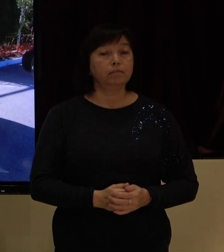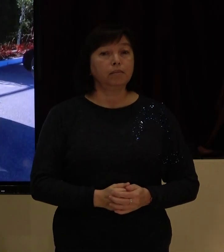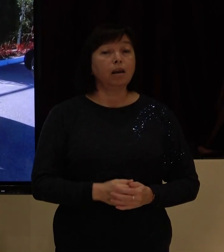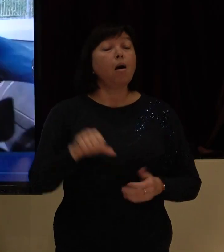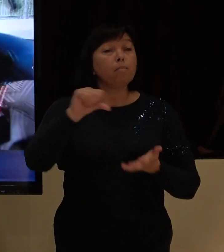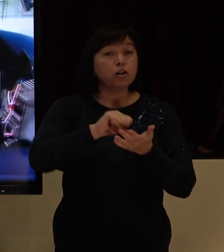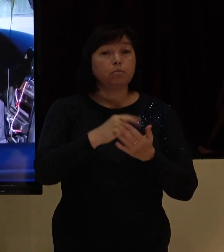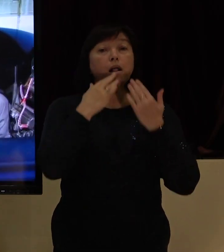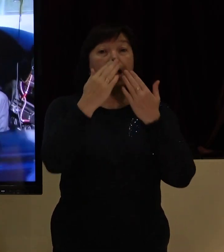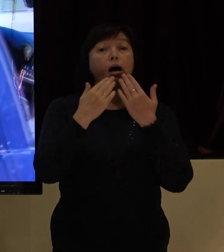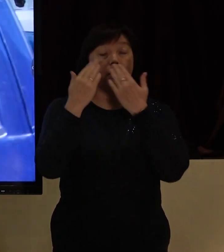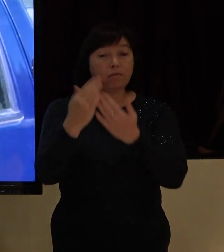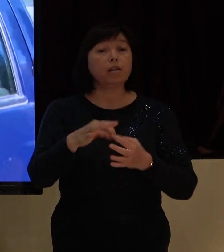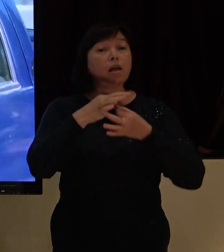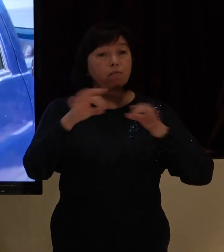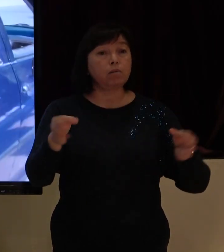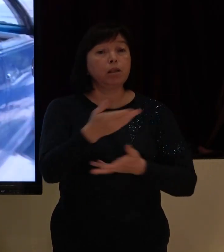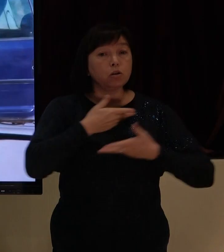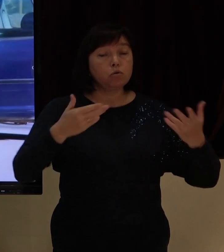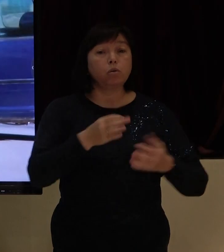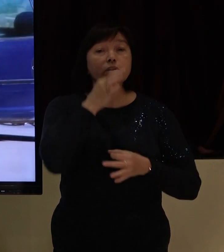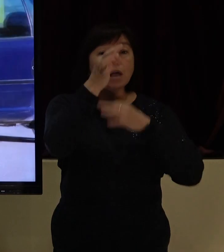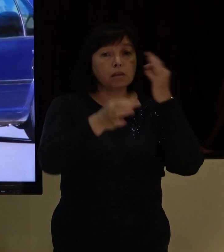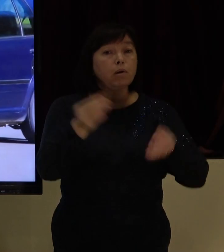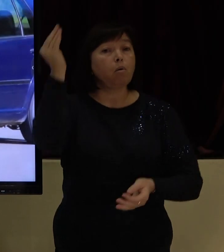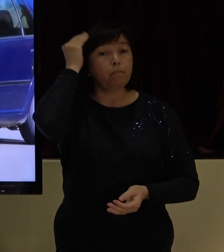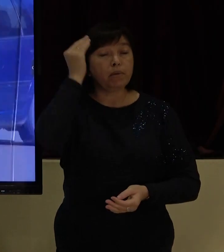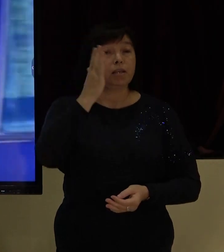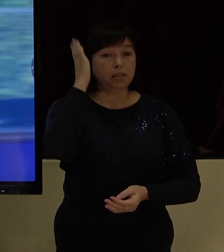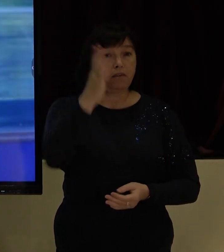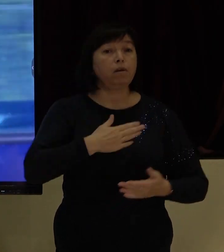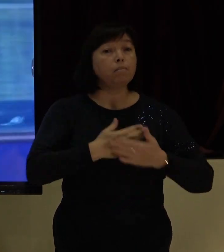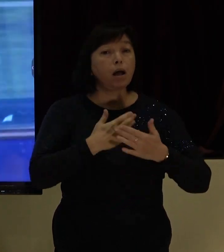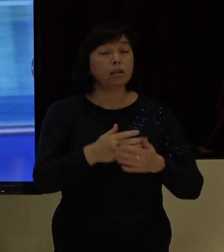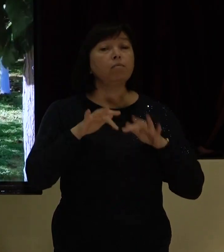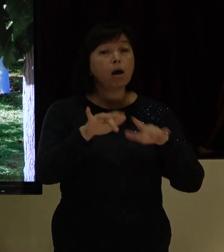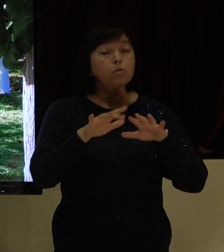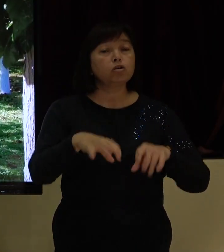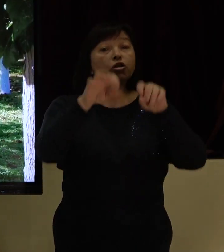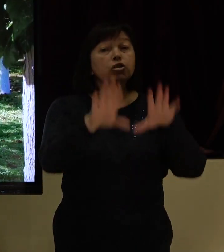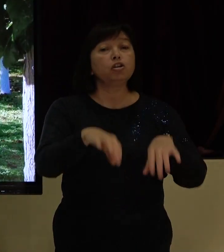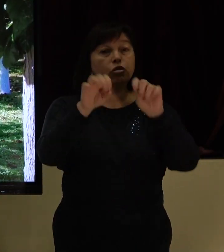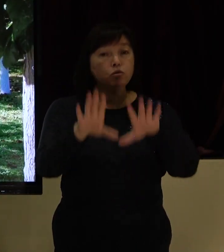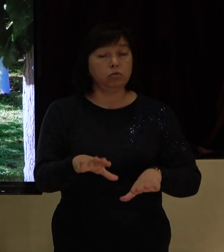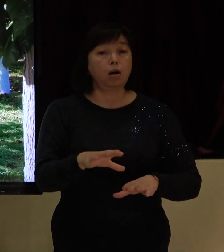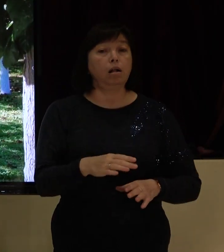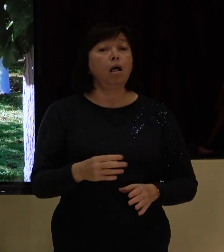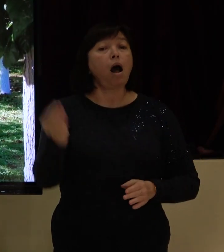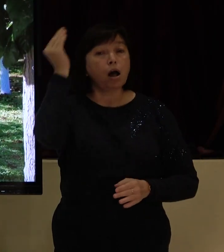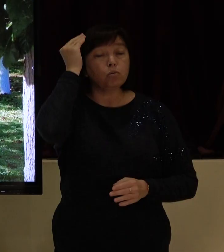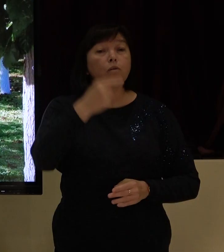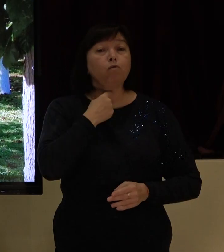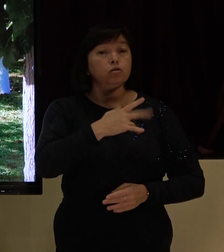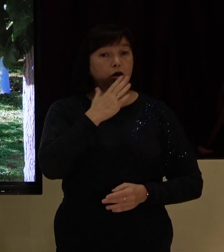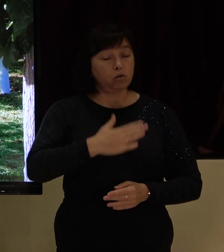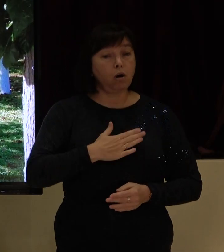Participarea la referendum ne va permite să ne sumăm opinia și să fim parte activă la procesul decisional aducând vocile